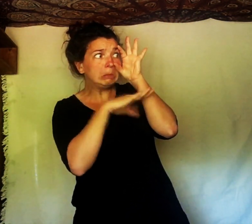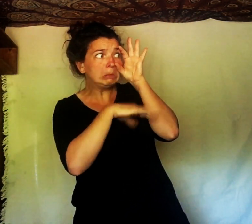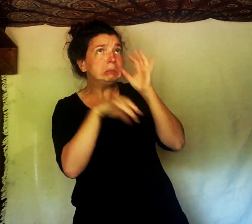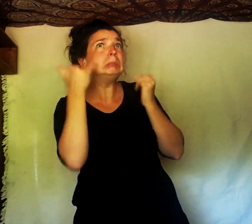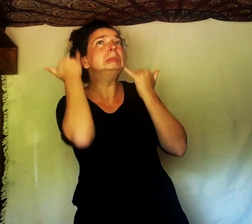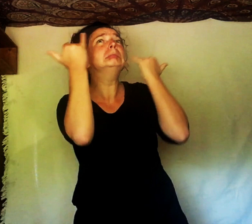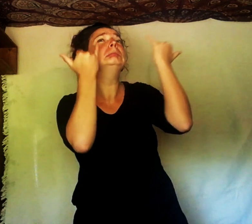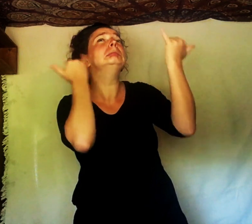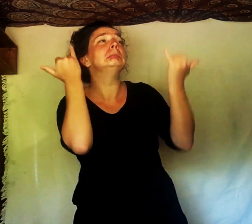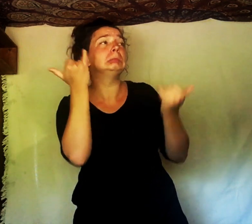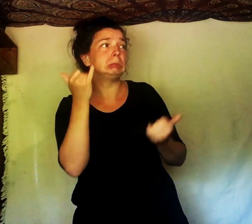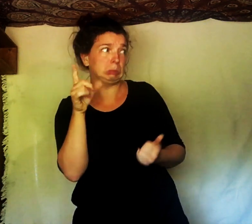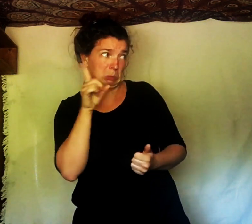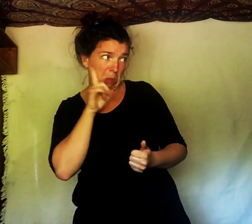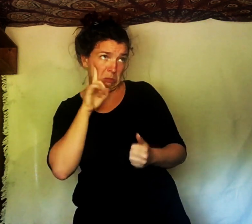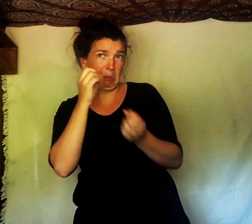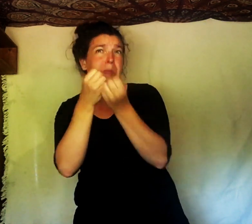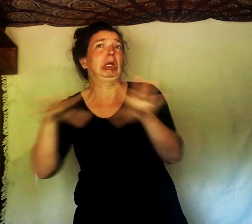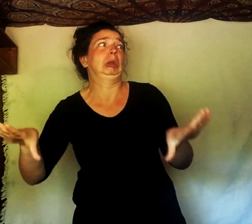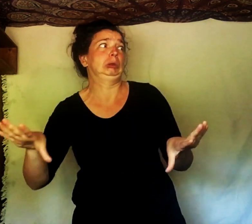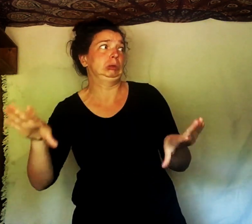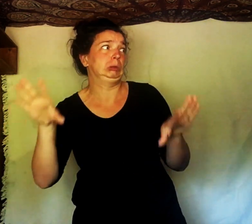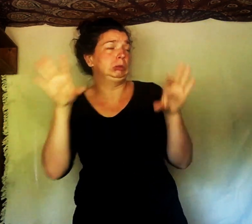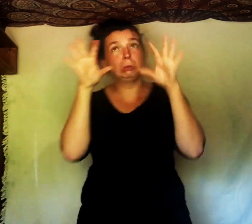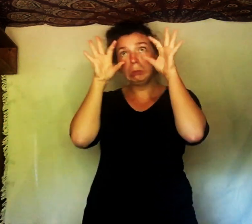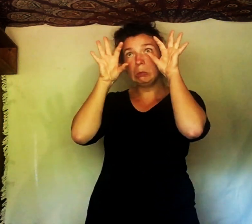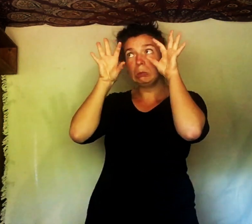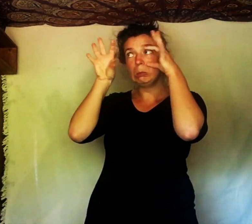« Imagine qu'elles se soient perdues ! » dit Sarah.